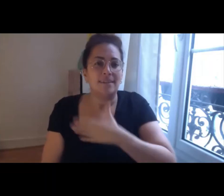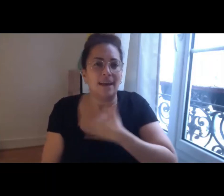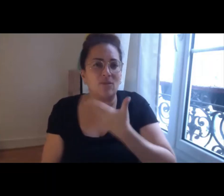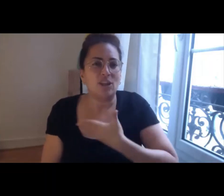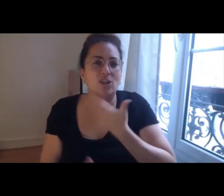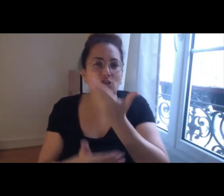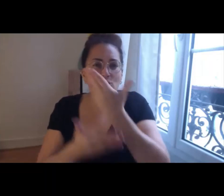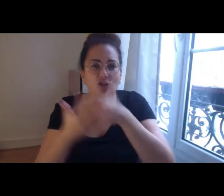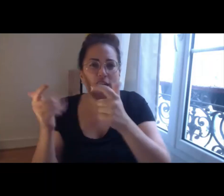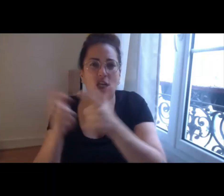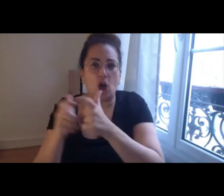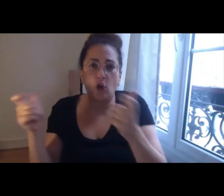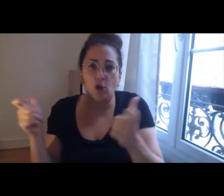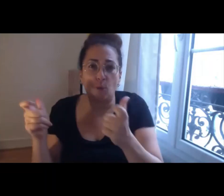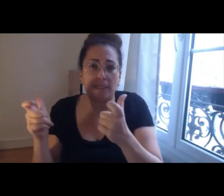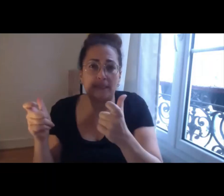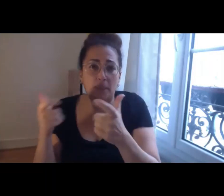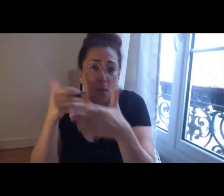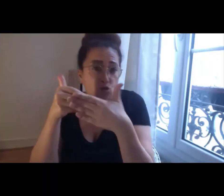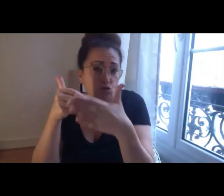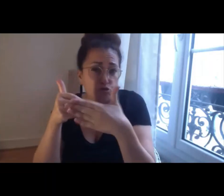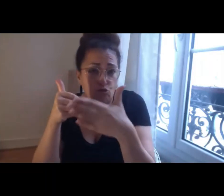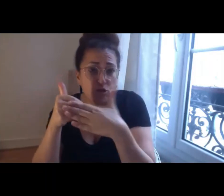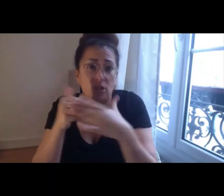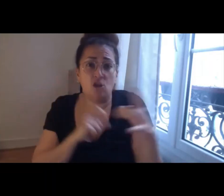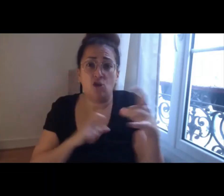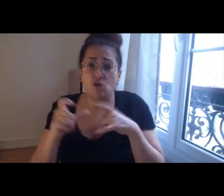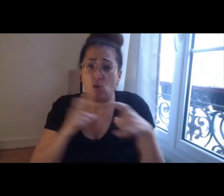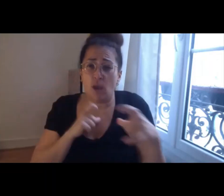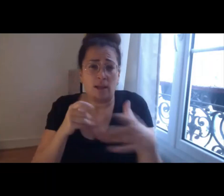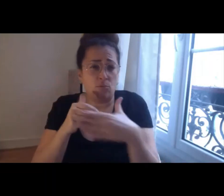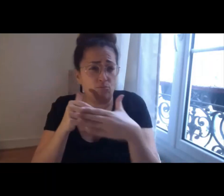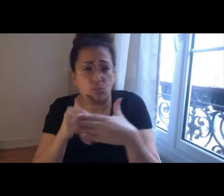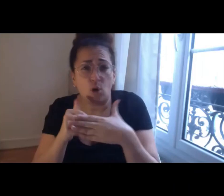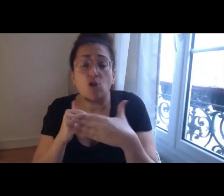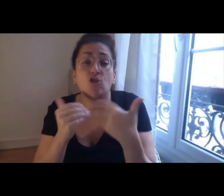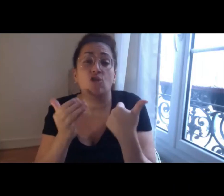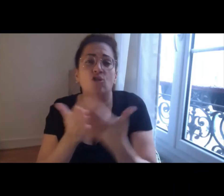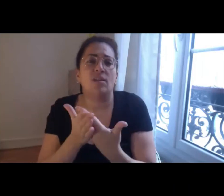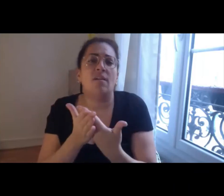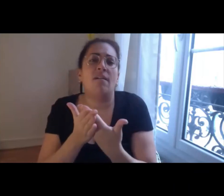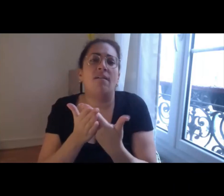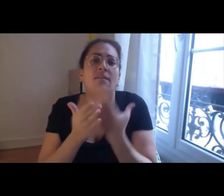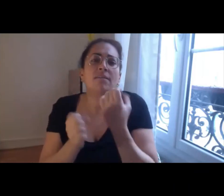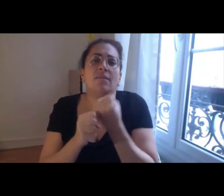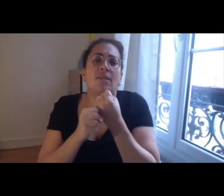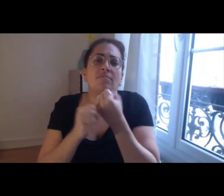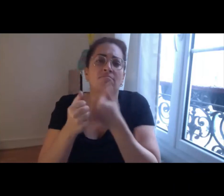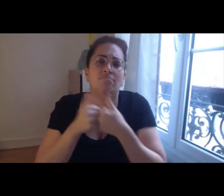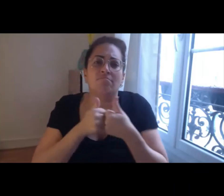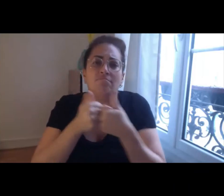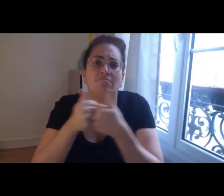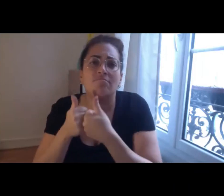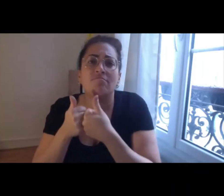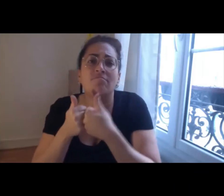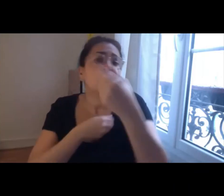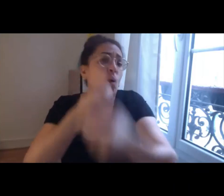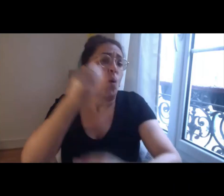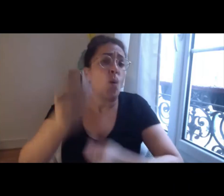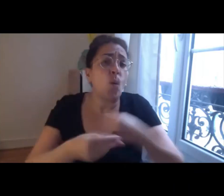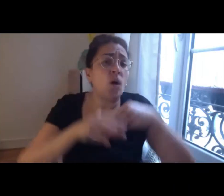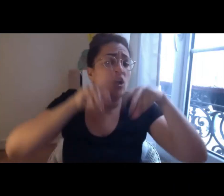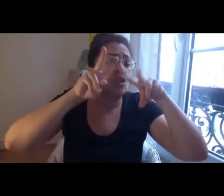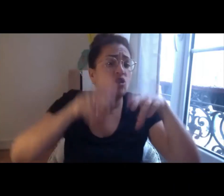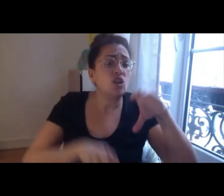'entreprise avec les salariés avec les collaborateurs dans le collectif quand on est dans une recherche avec le CNAM sur les